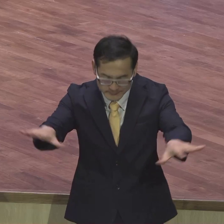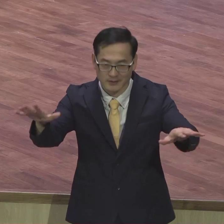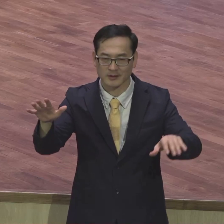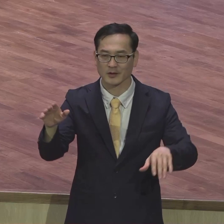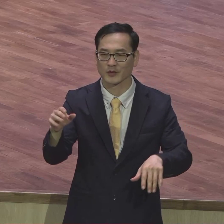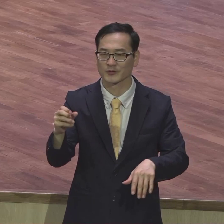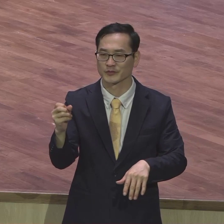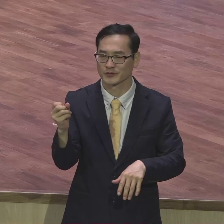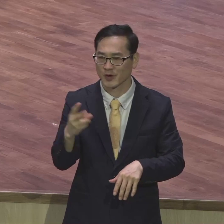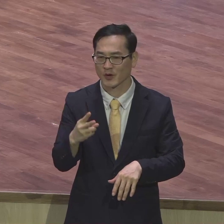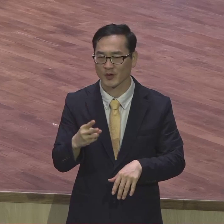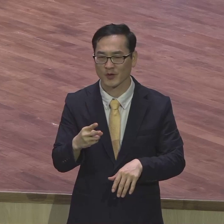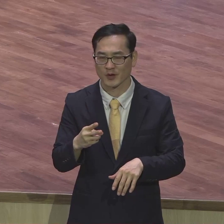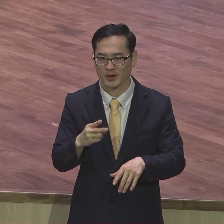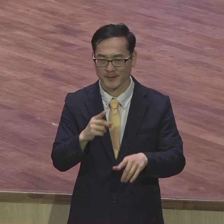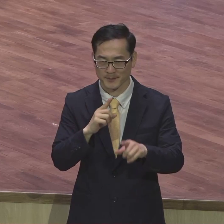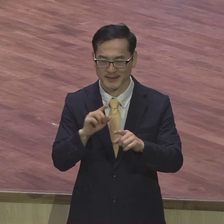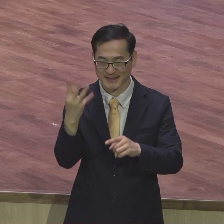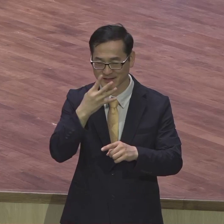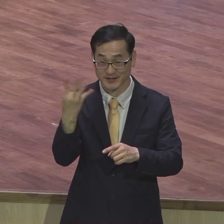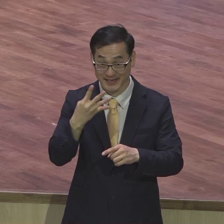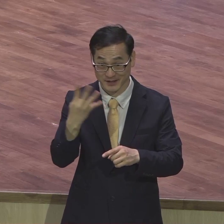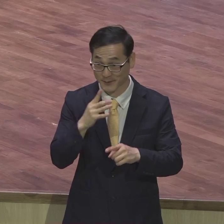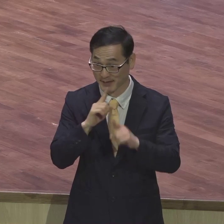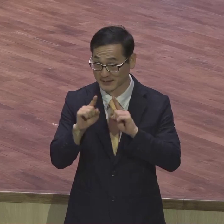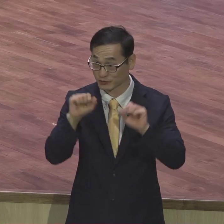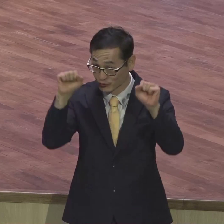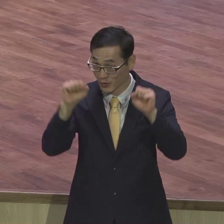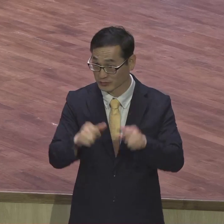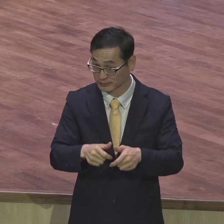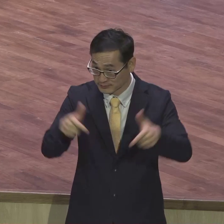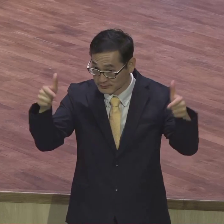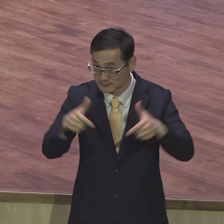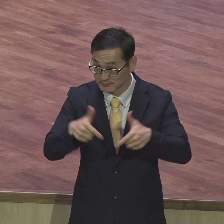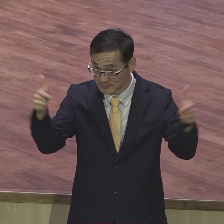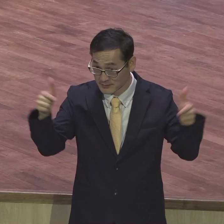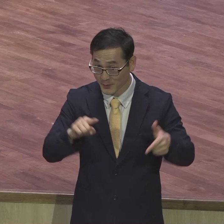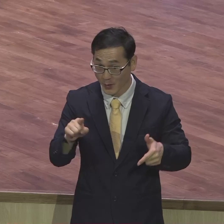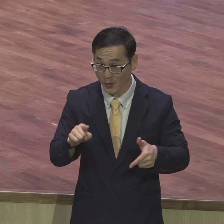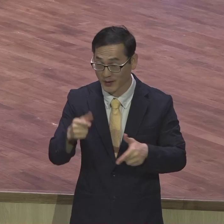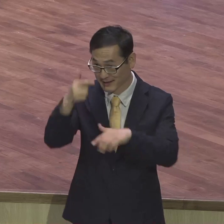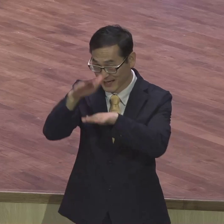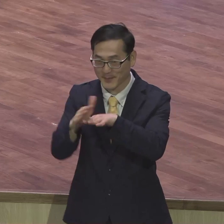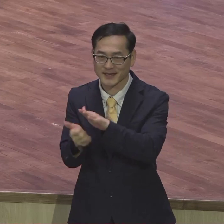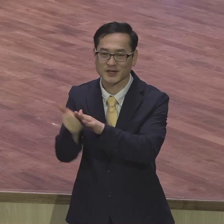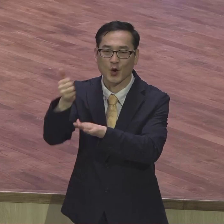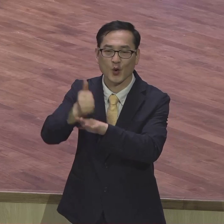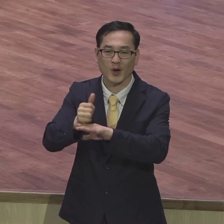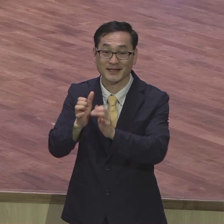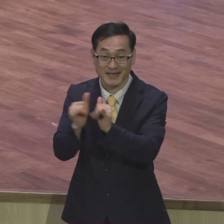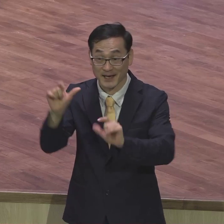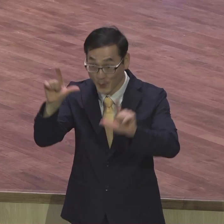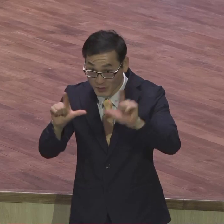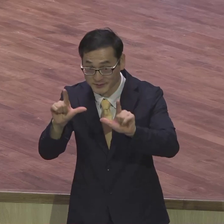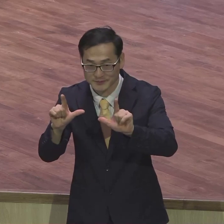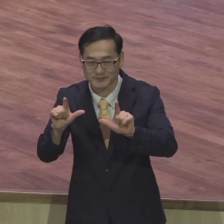말씀은 나도 쓰임 받아야지. 이게 뭐요. 가장 예배 성공한 자의 모습이 열매에요. 아멘.